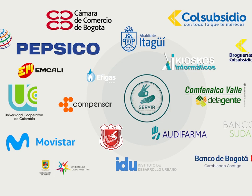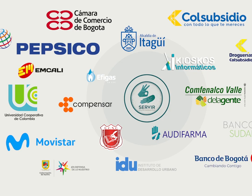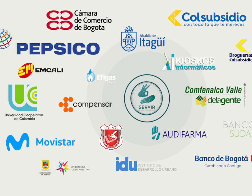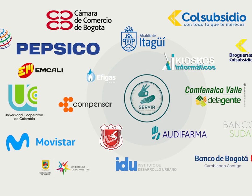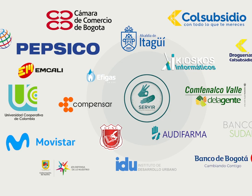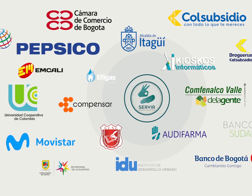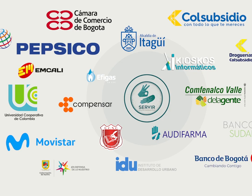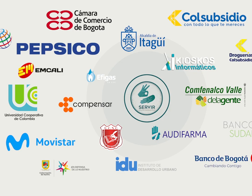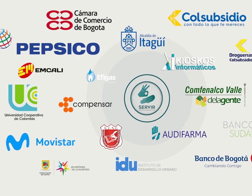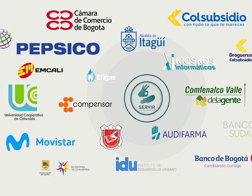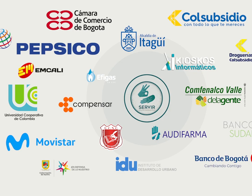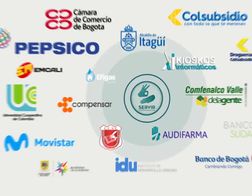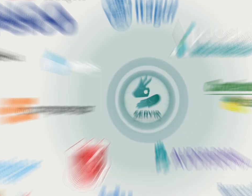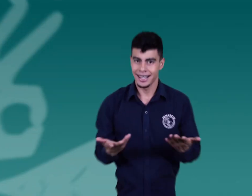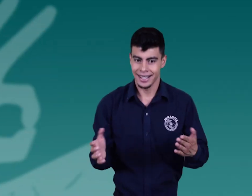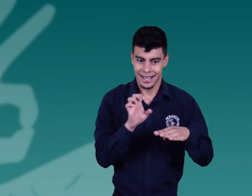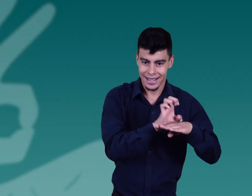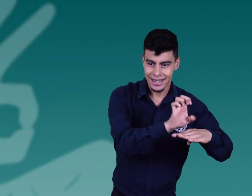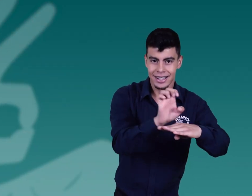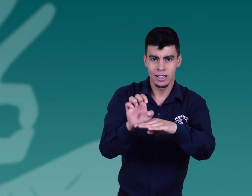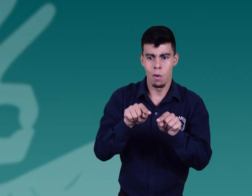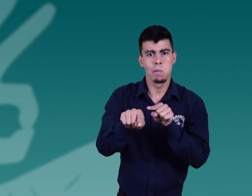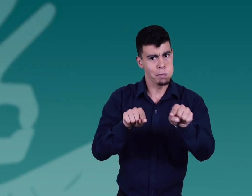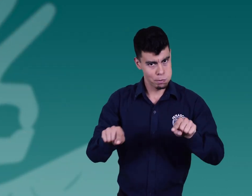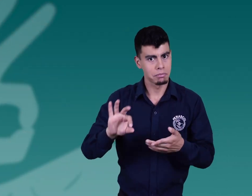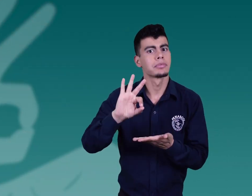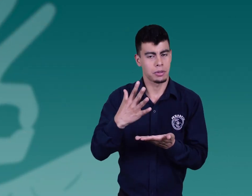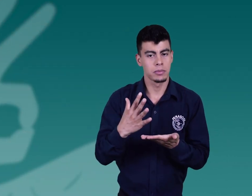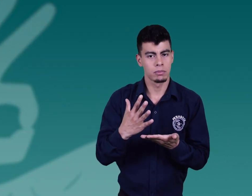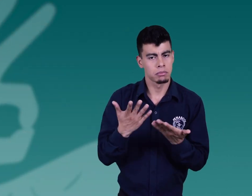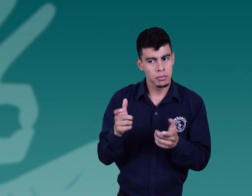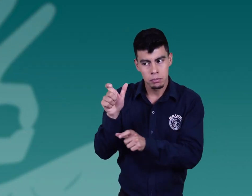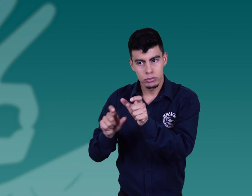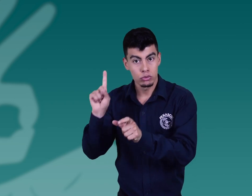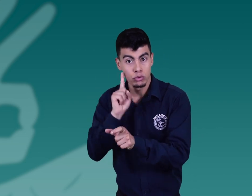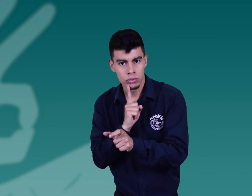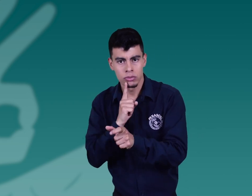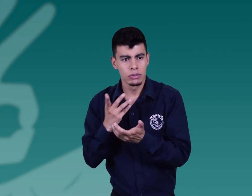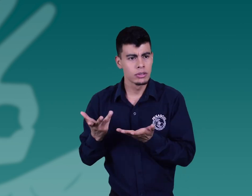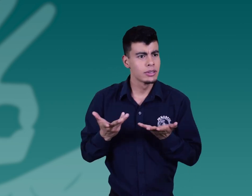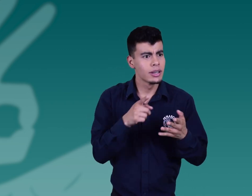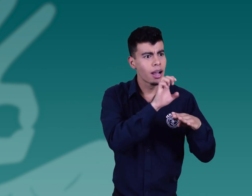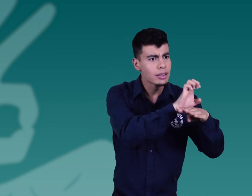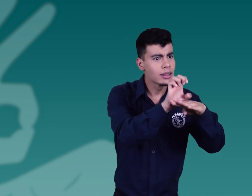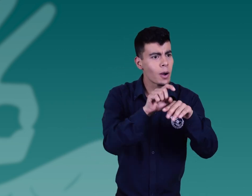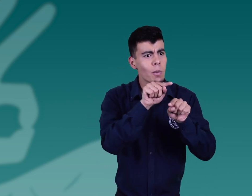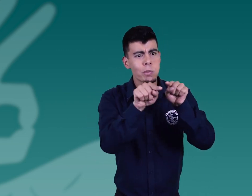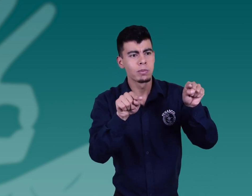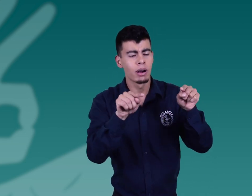Para saber las direcciones, Para y los horarios de los puntos de atención de las entidades que cuentan con este servicio,